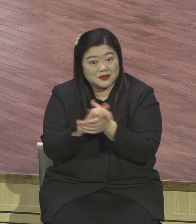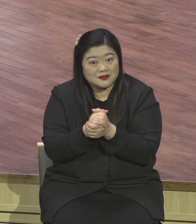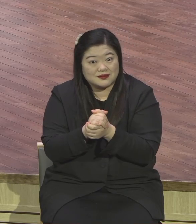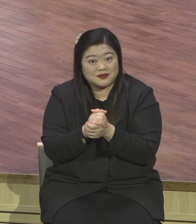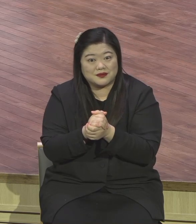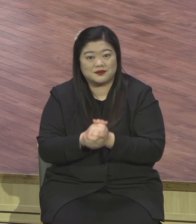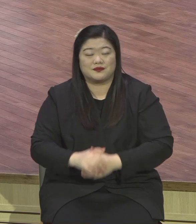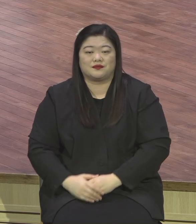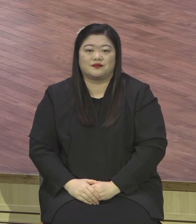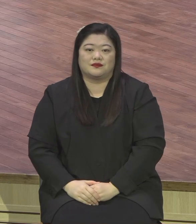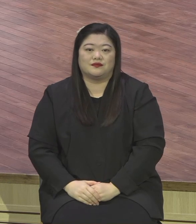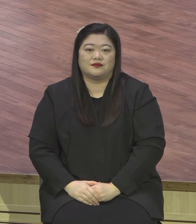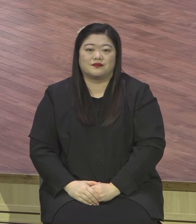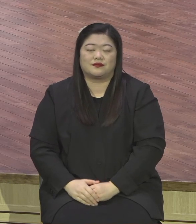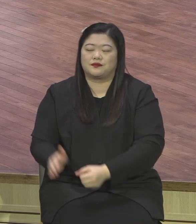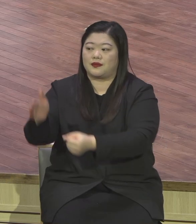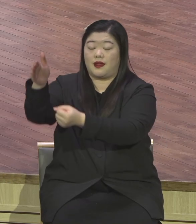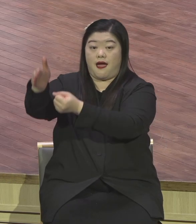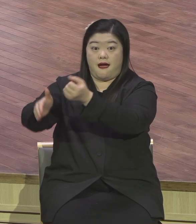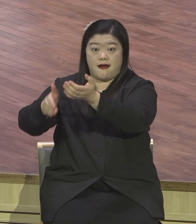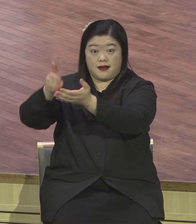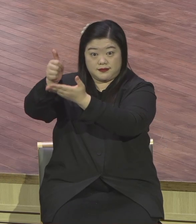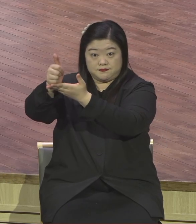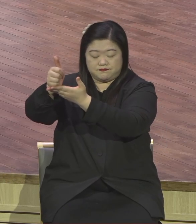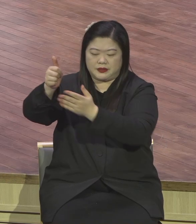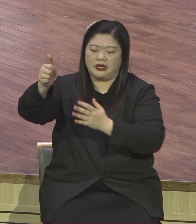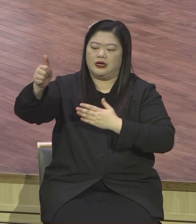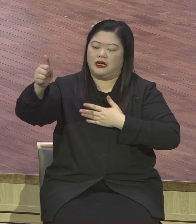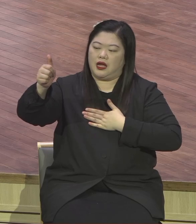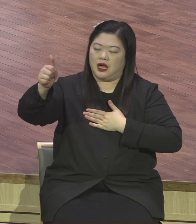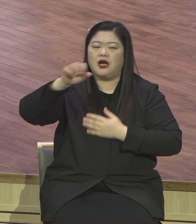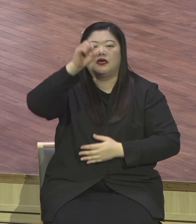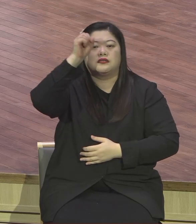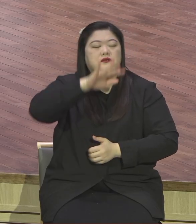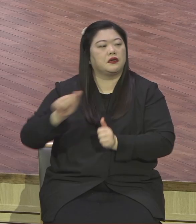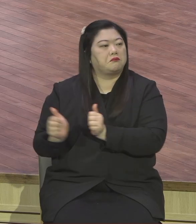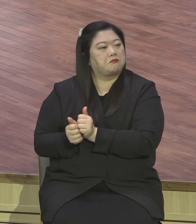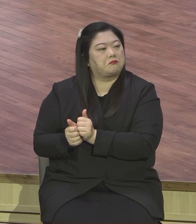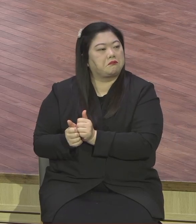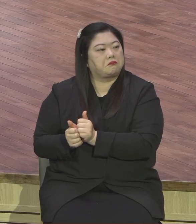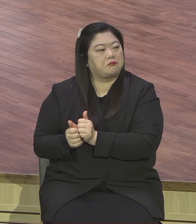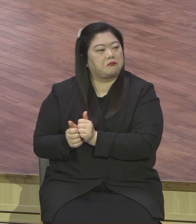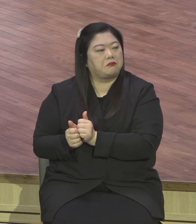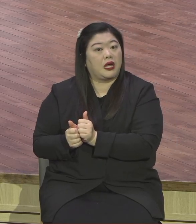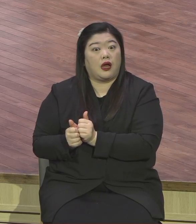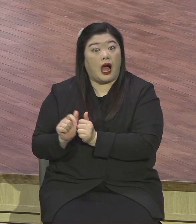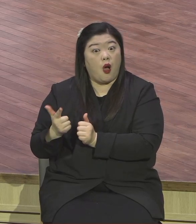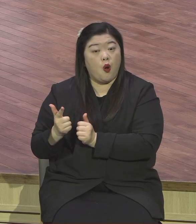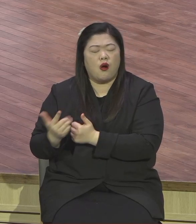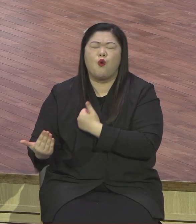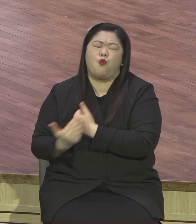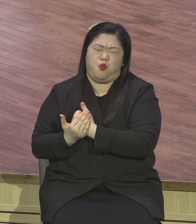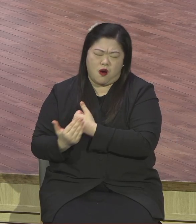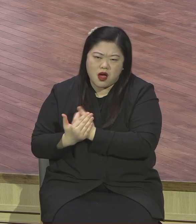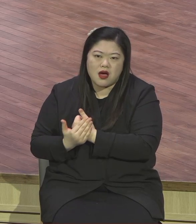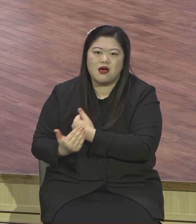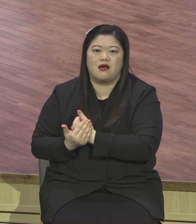우리의 큰 도움이 되신다는 사실을 분명히 믿으시기 바랍니다. 너